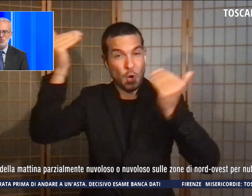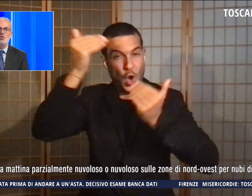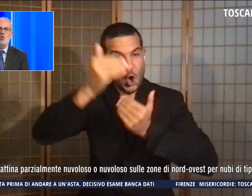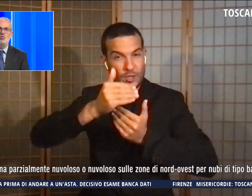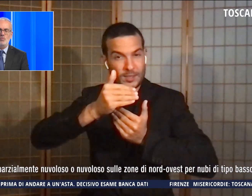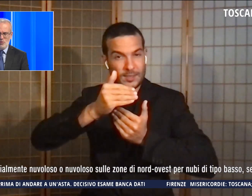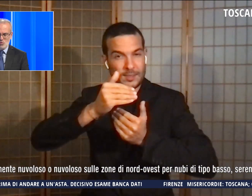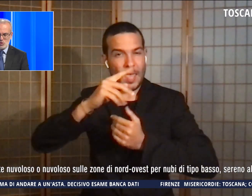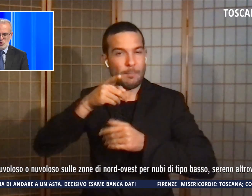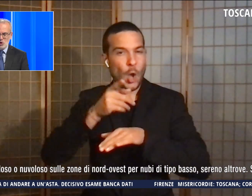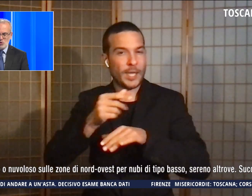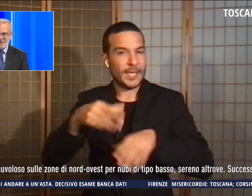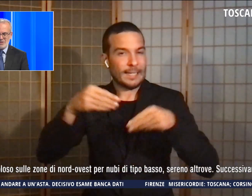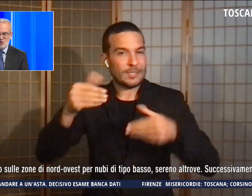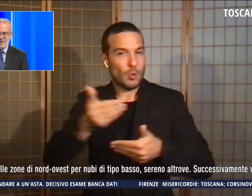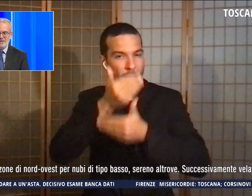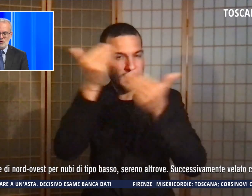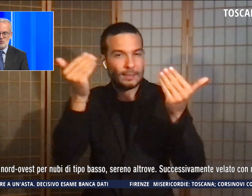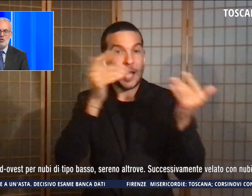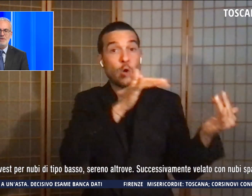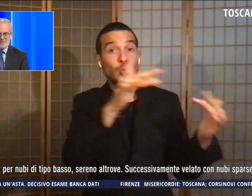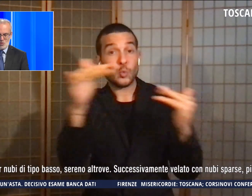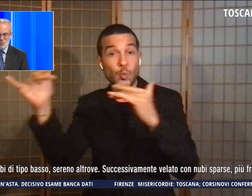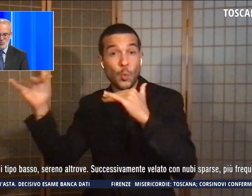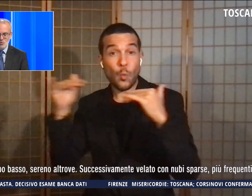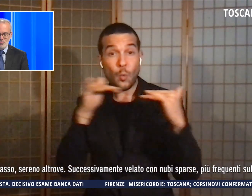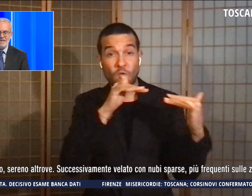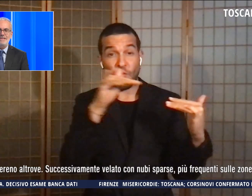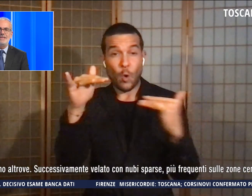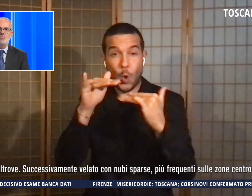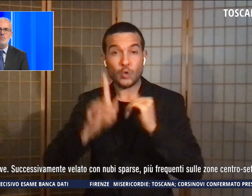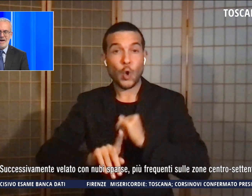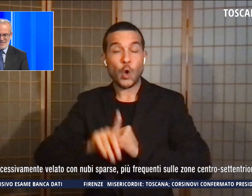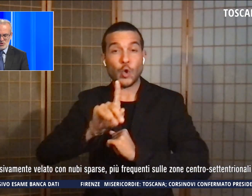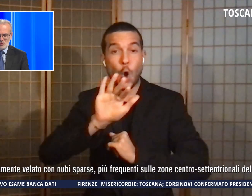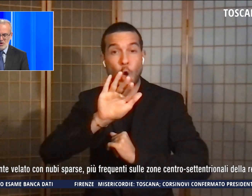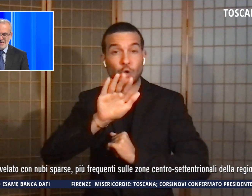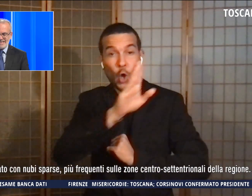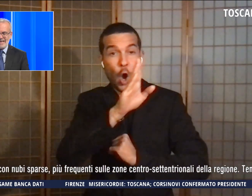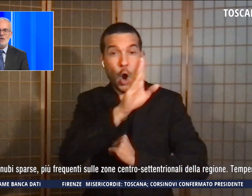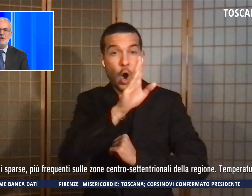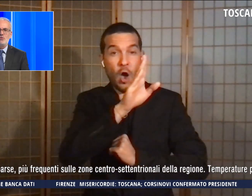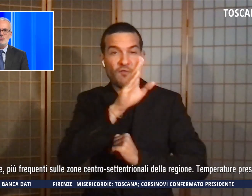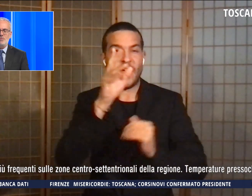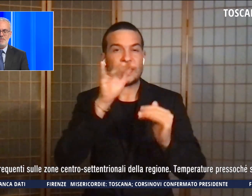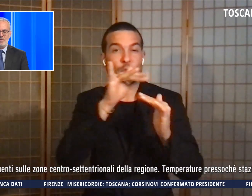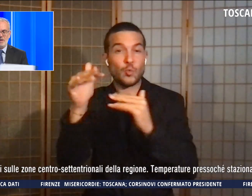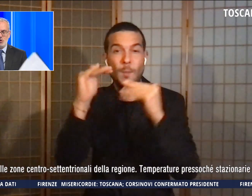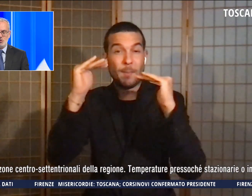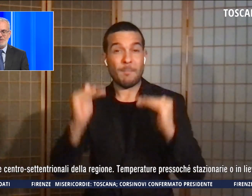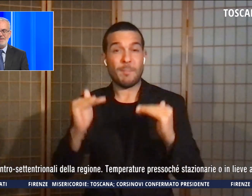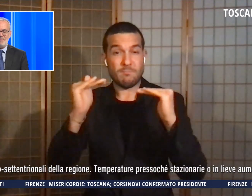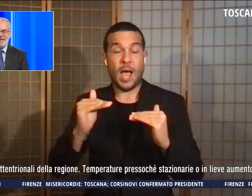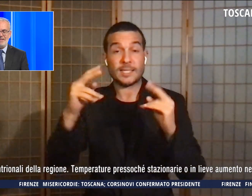nuvoloso o nuvoloso sulle zone di nord-ovest con nubi di tipo basso, sereno altrove.